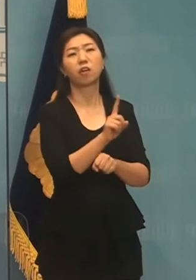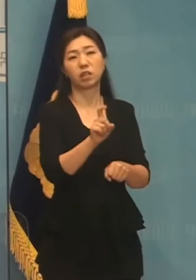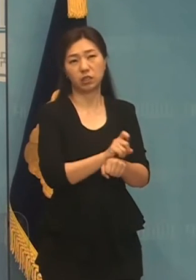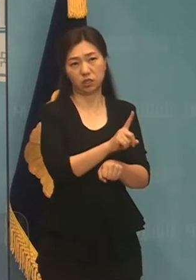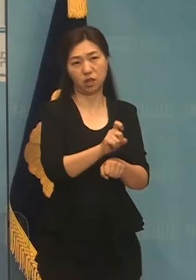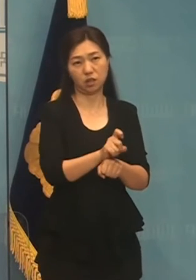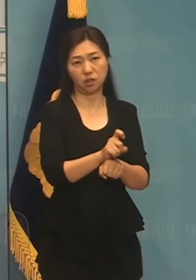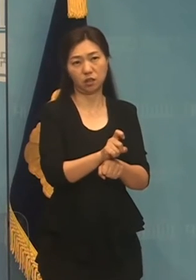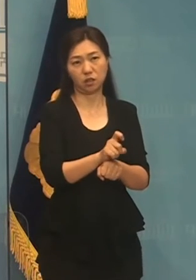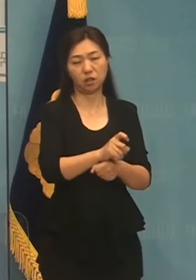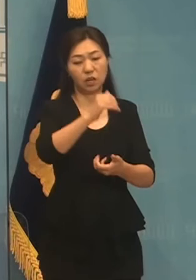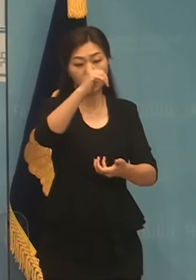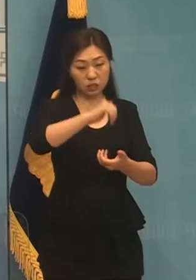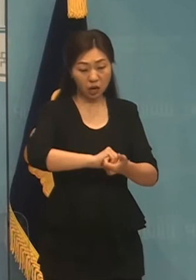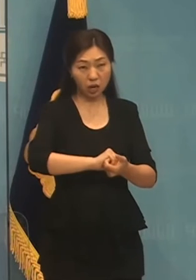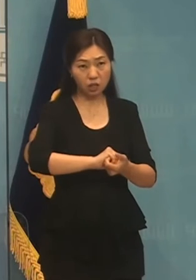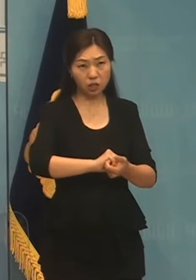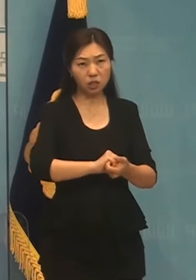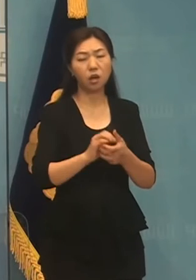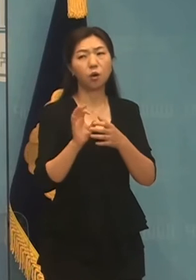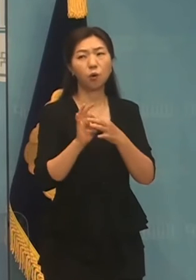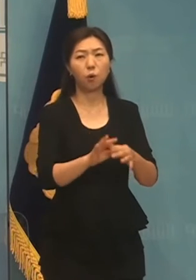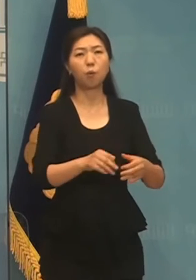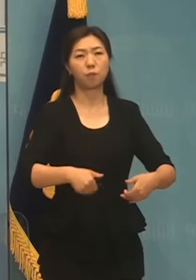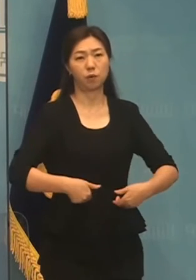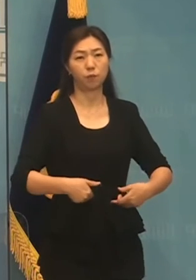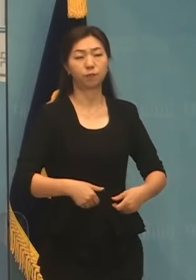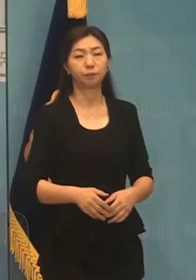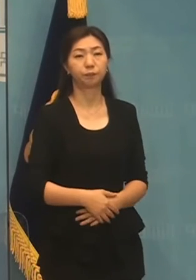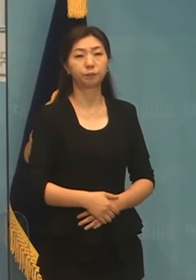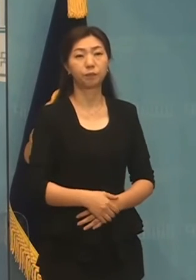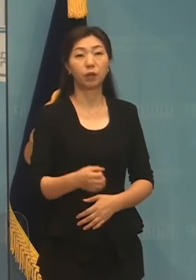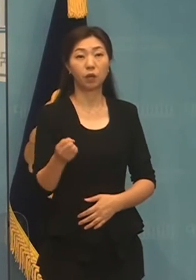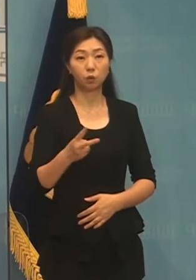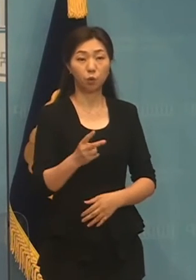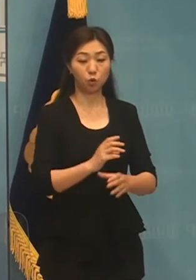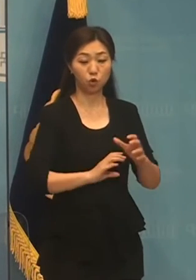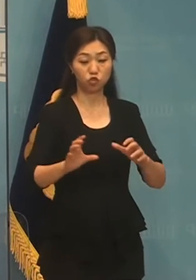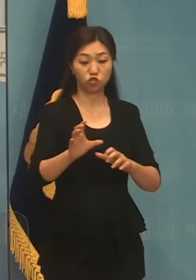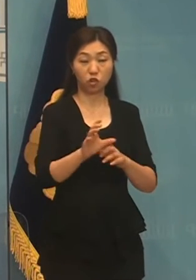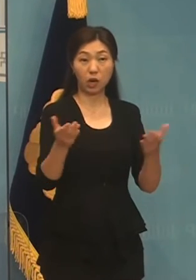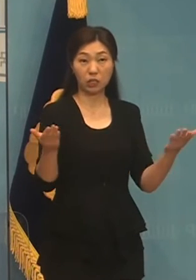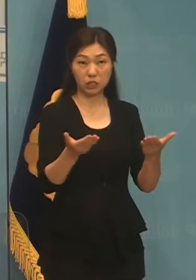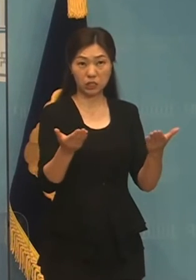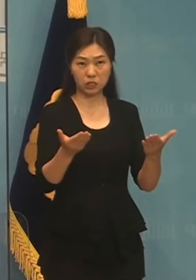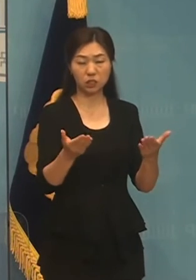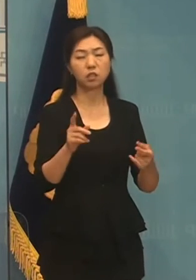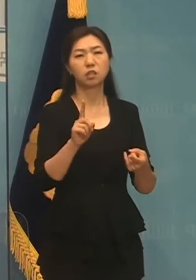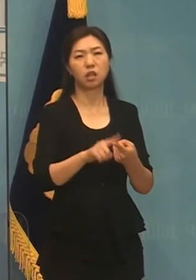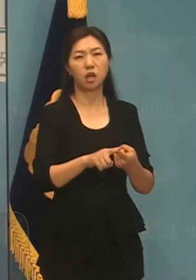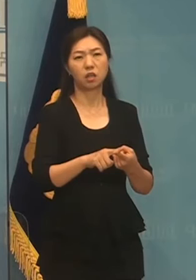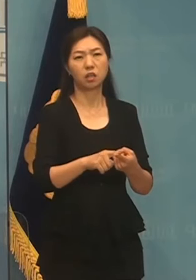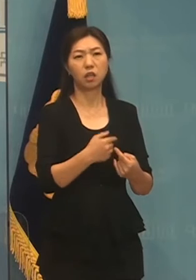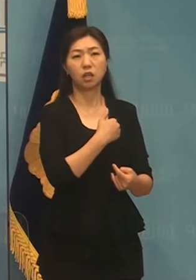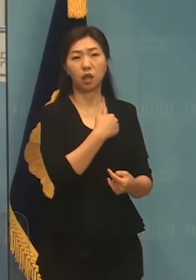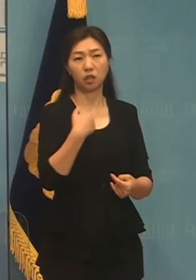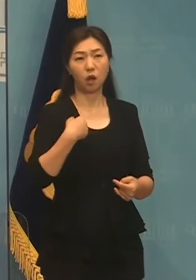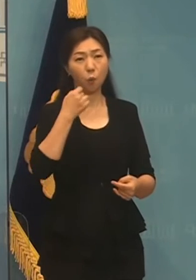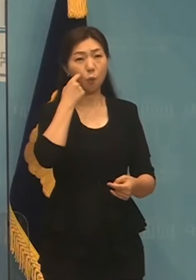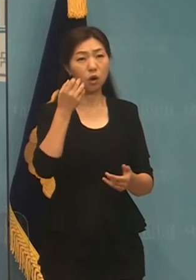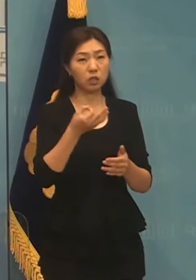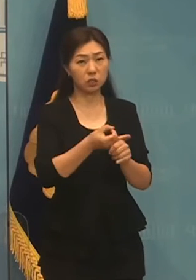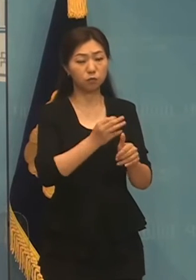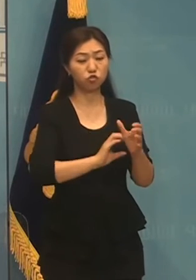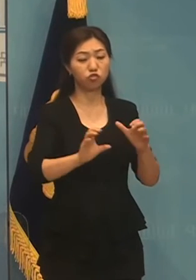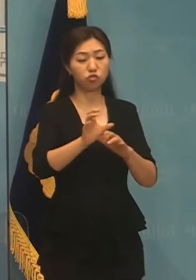지켜져야 합니다. 또 연장근로에 따른 대가도 정당한 보상이 이루어져야 합니다. 국가가 해야 할